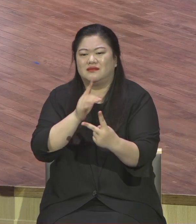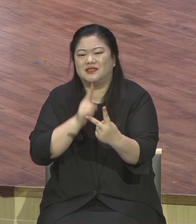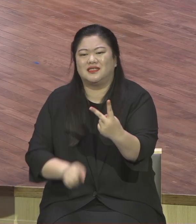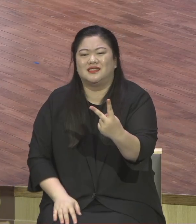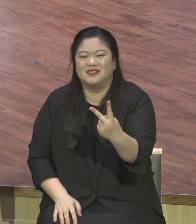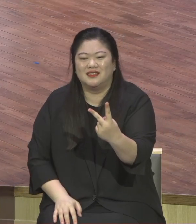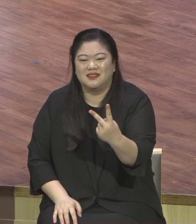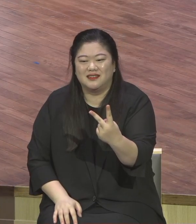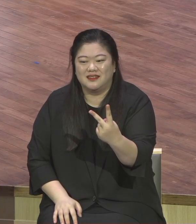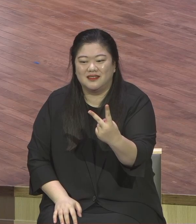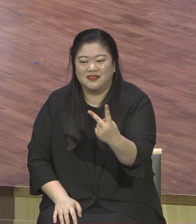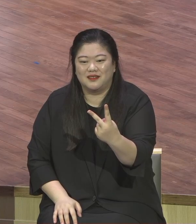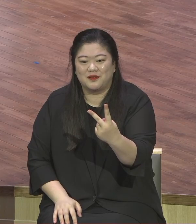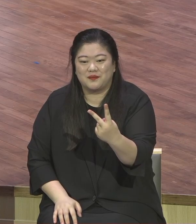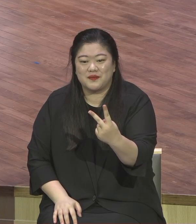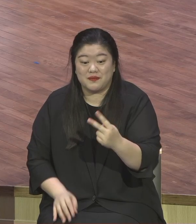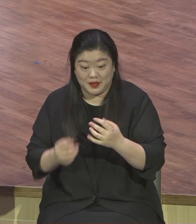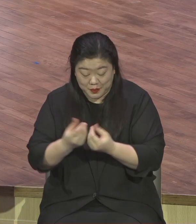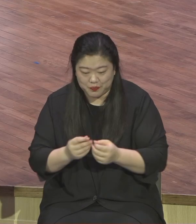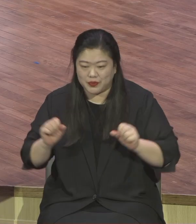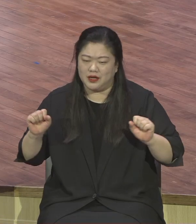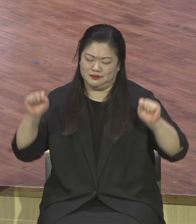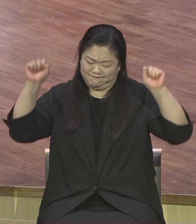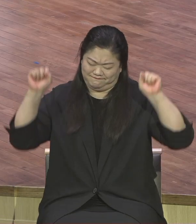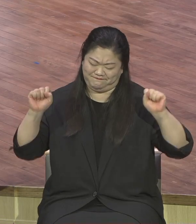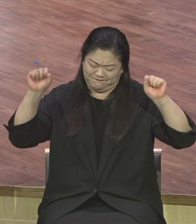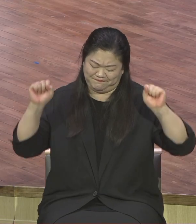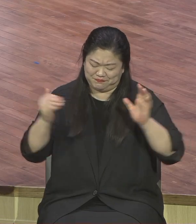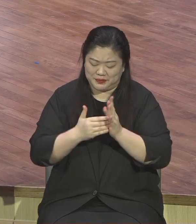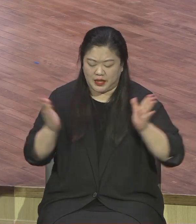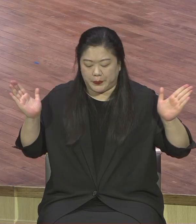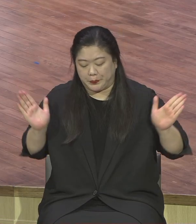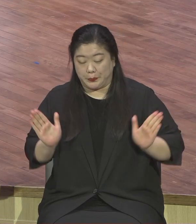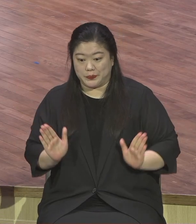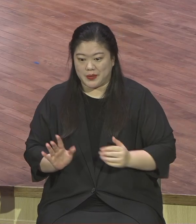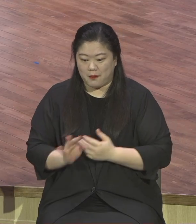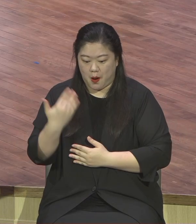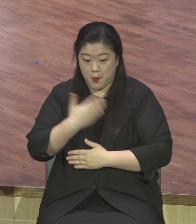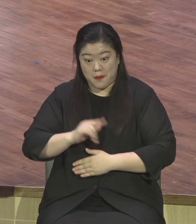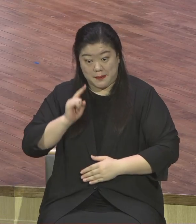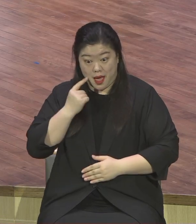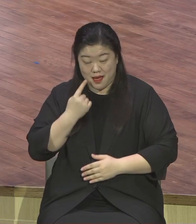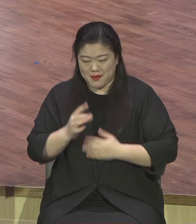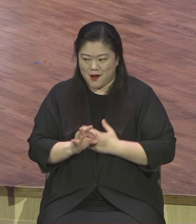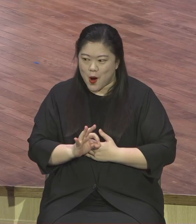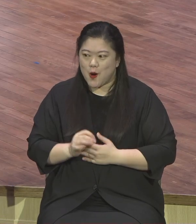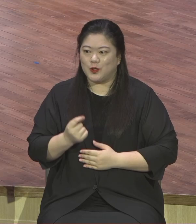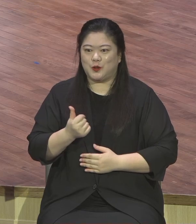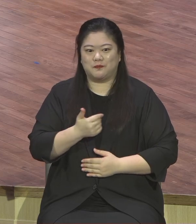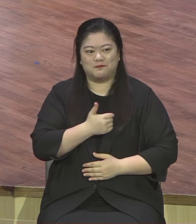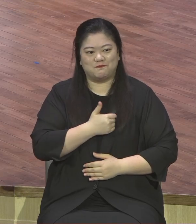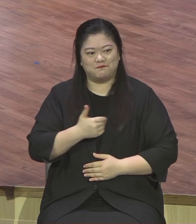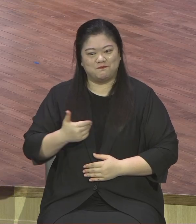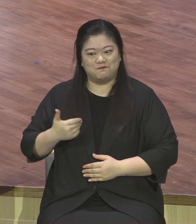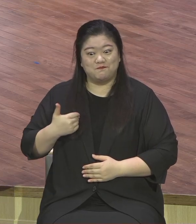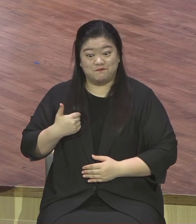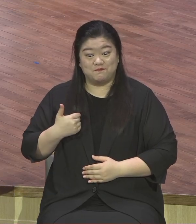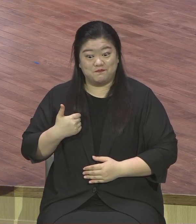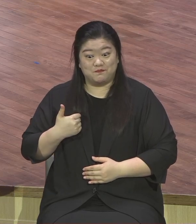운동을 해서 몸에 살을 때면 자신감이 생긴다라는 그런 마음이 있죠. 새로운 인생을